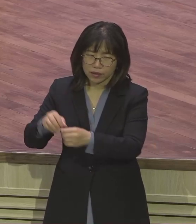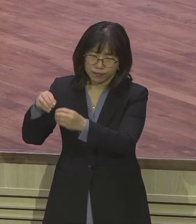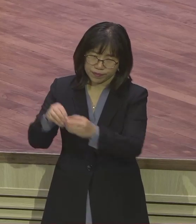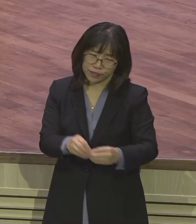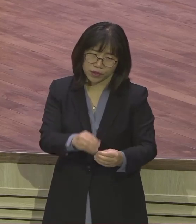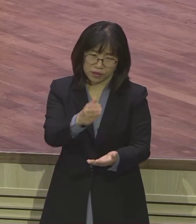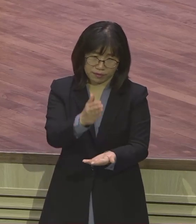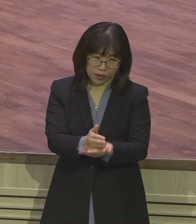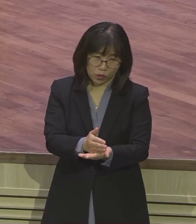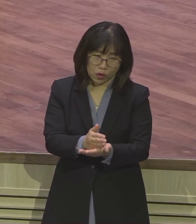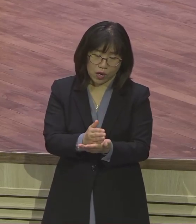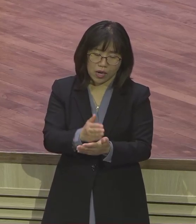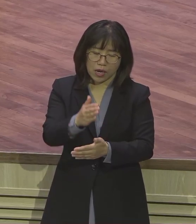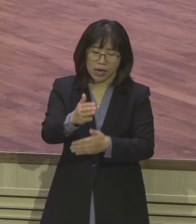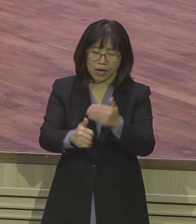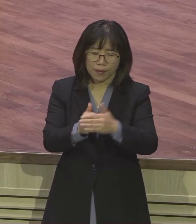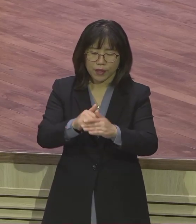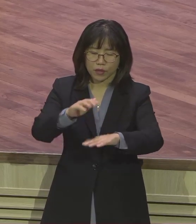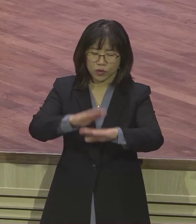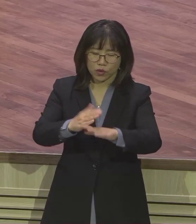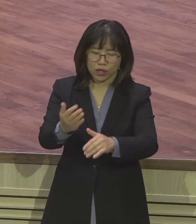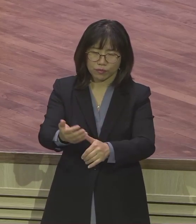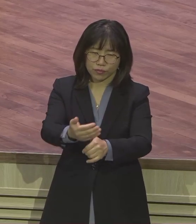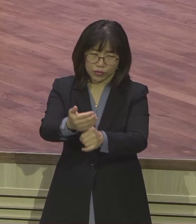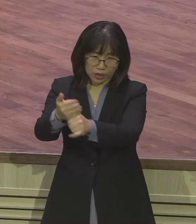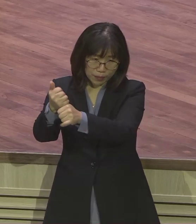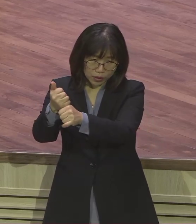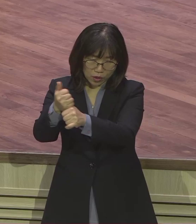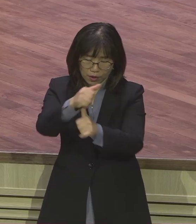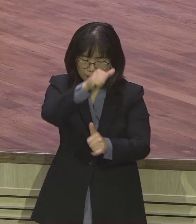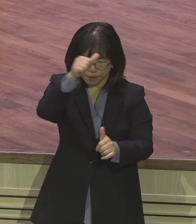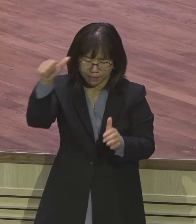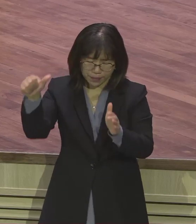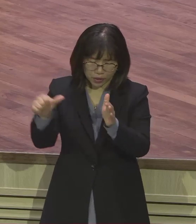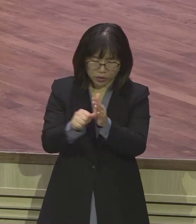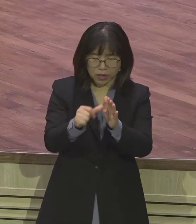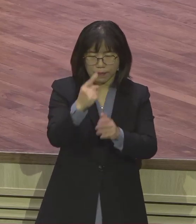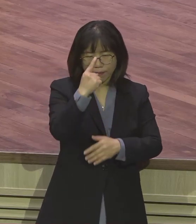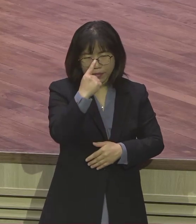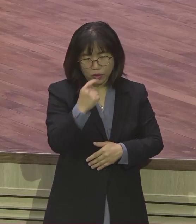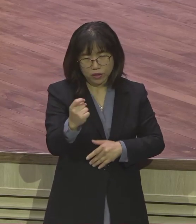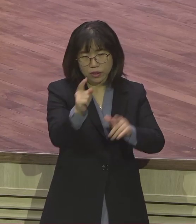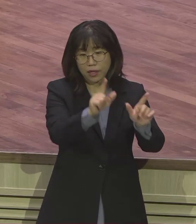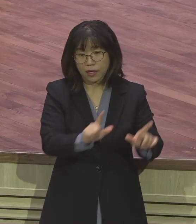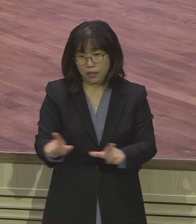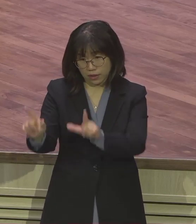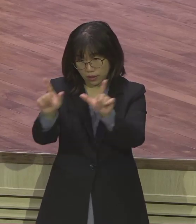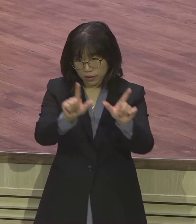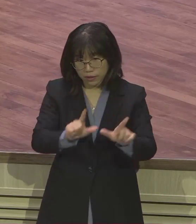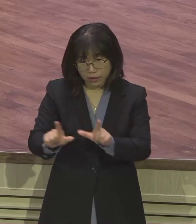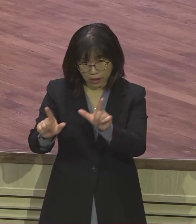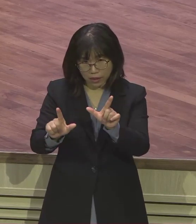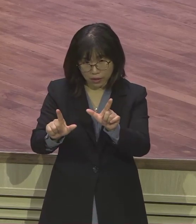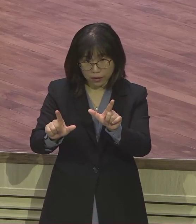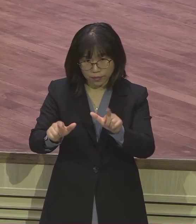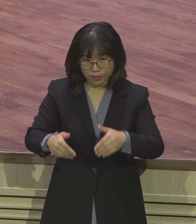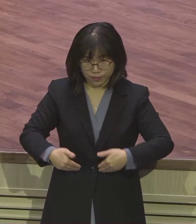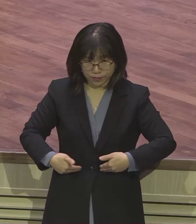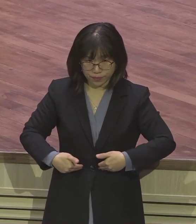하나님의 손에 붙들려서 일평생 멋있는 삶을 살 수 있는 은약의